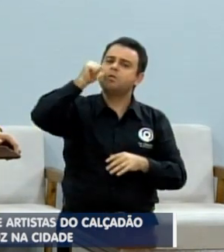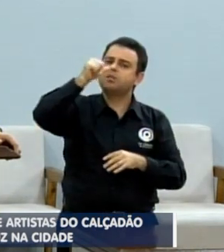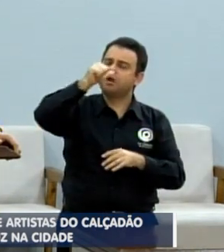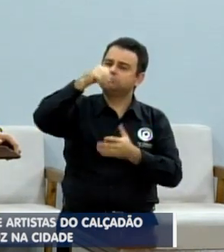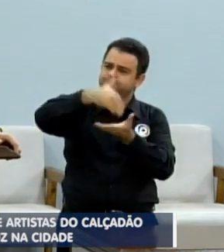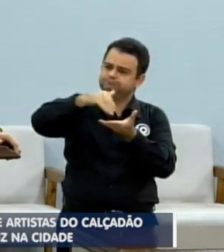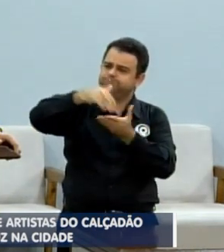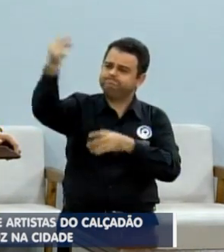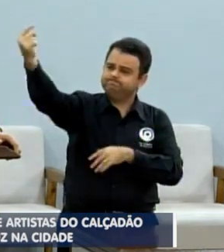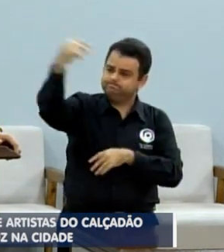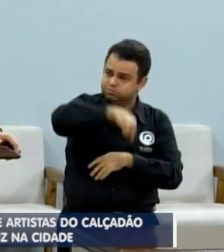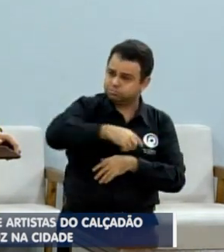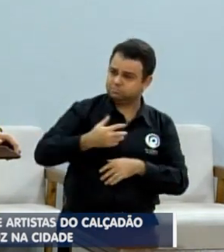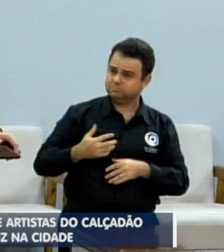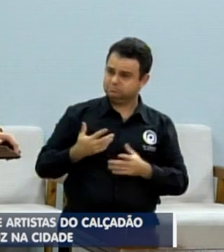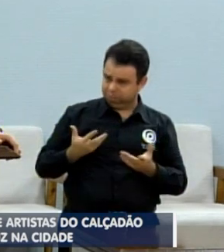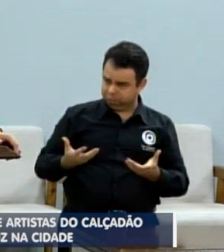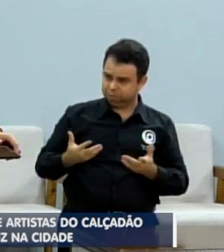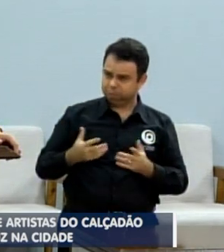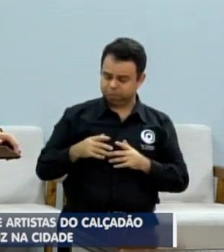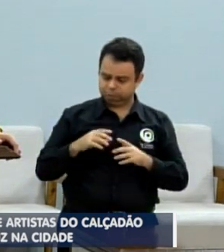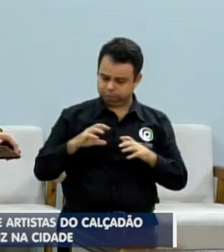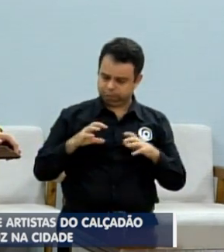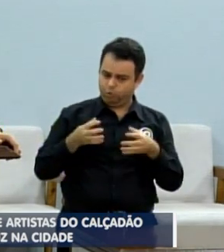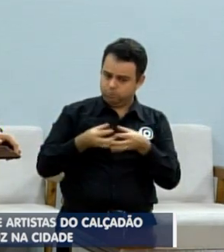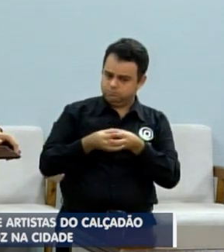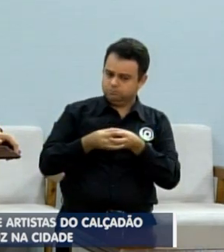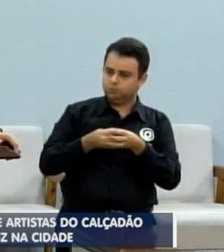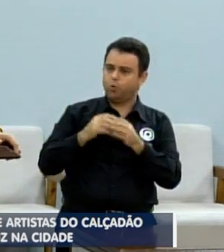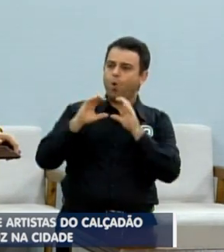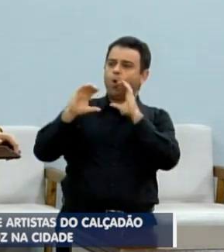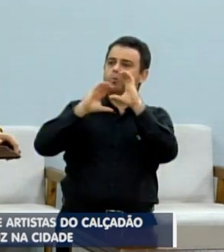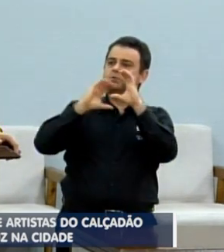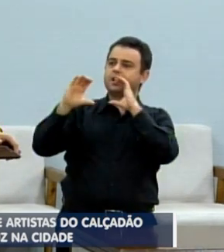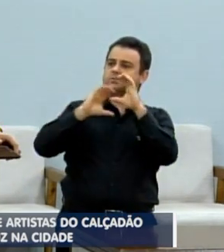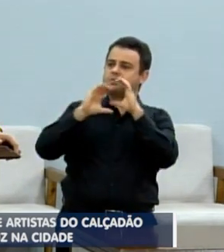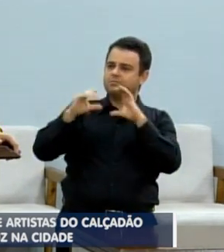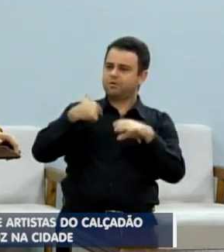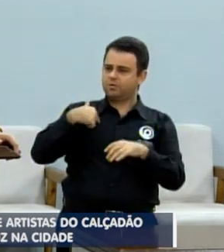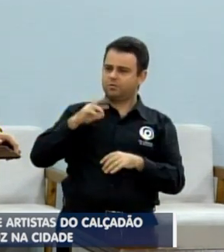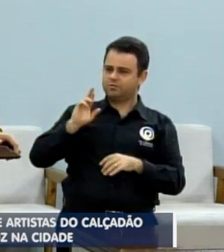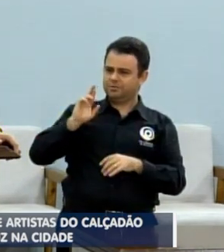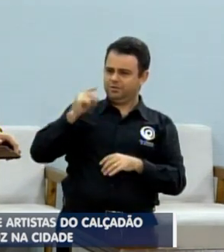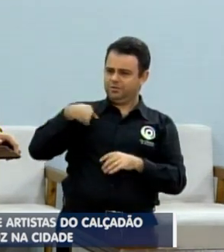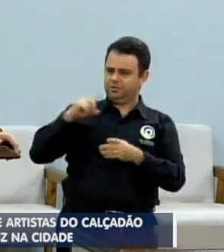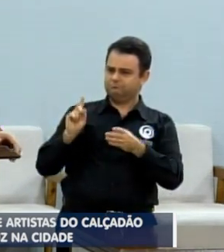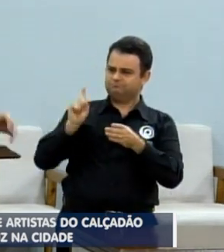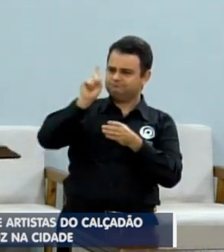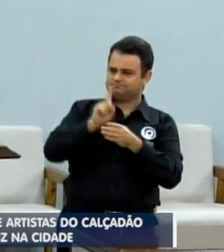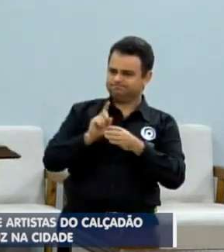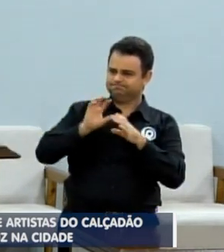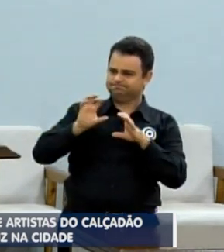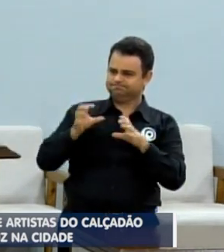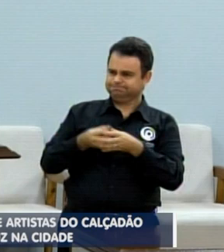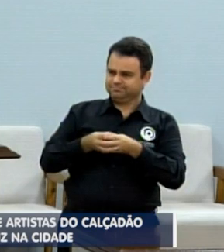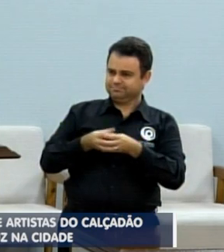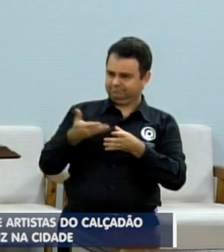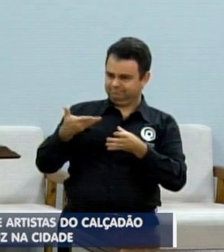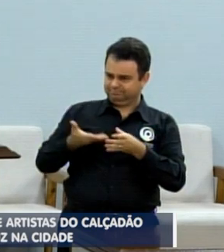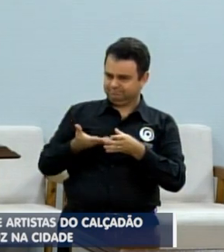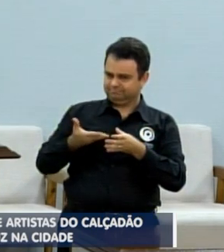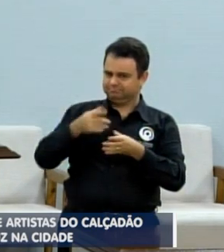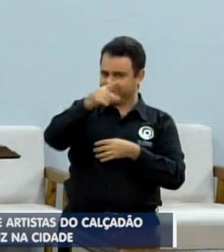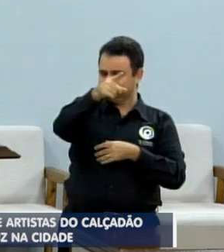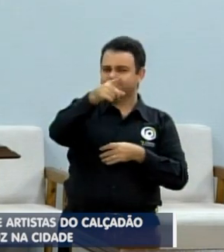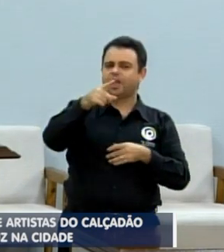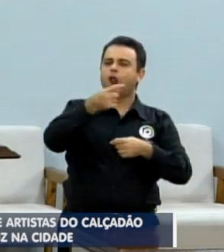comunicação, se é que eu me enquadro ou não, mas como comunicador que sou, já fiz locução em lojas, quais são os trâmites?